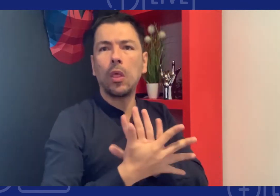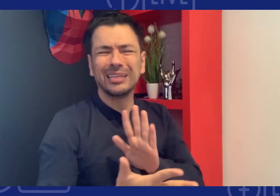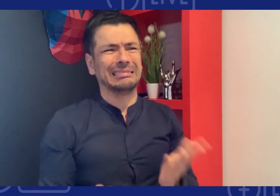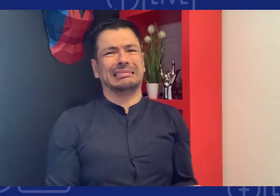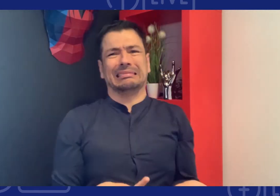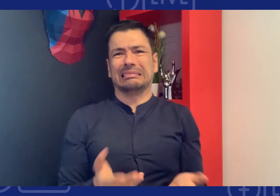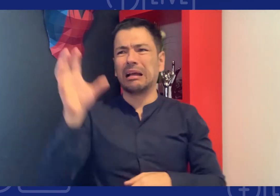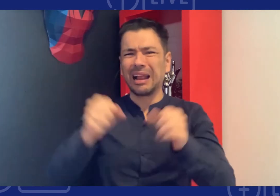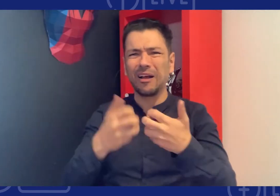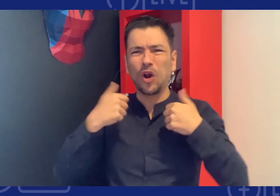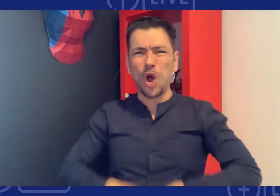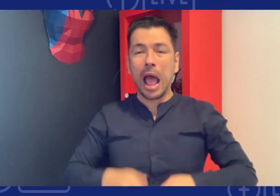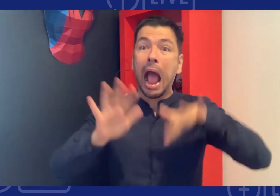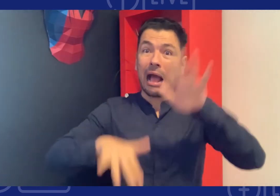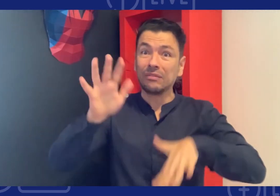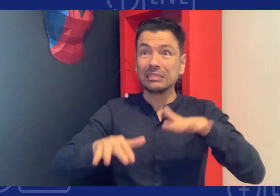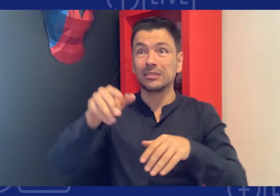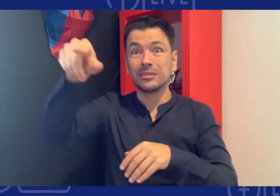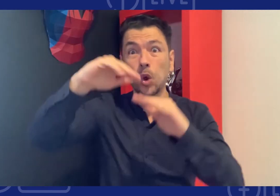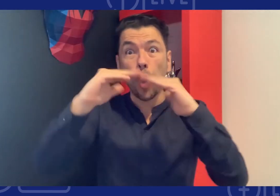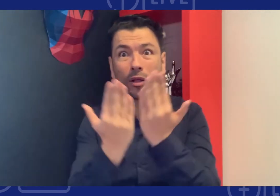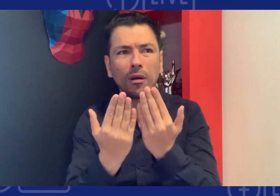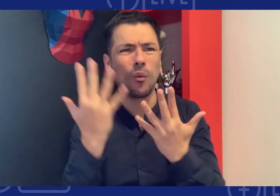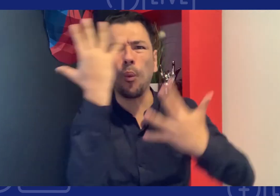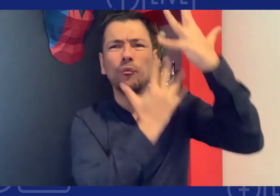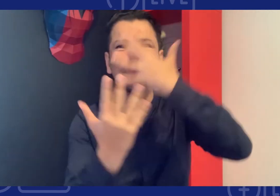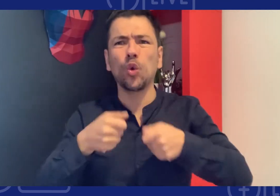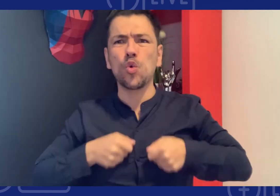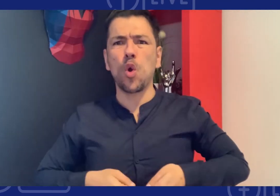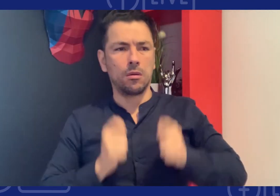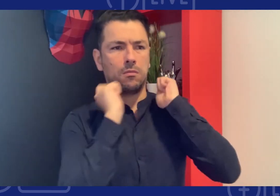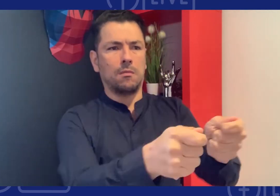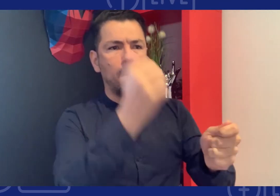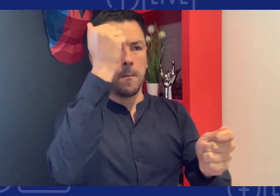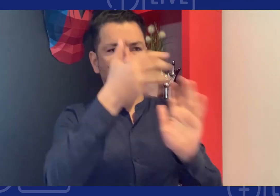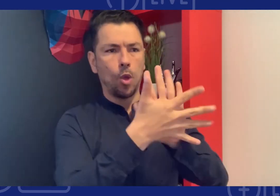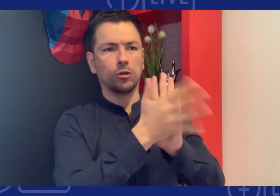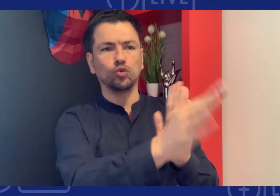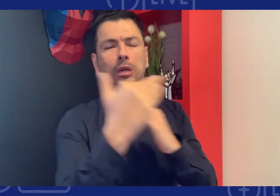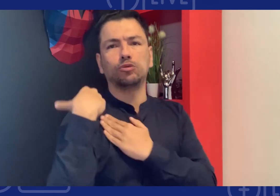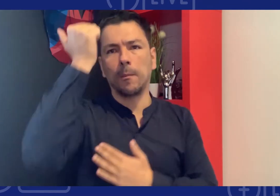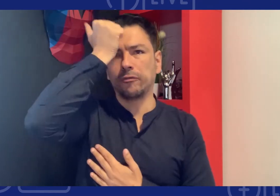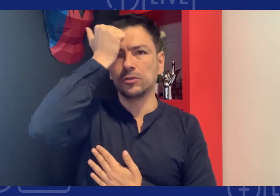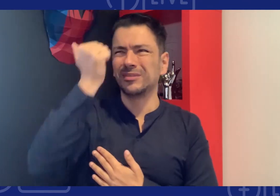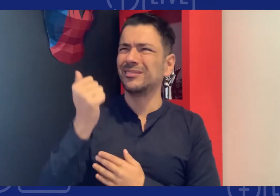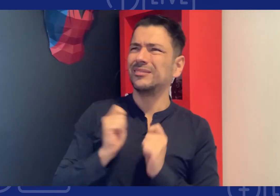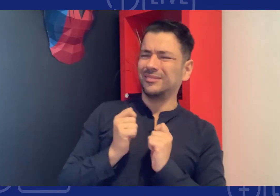ponen como modelo lingüístico y no es el rol o si no a los modelos lingüísticos les ponen el rol de